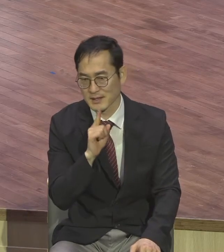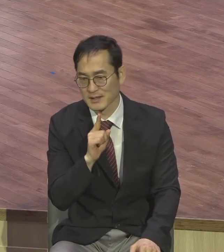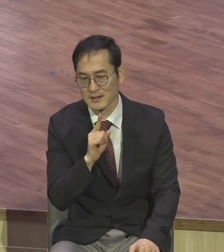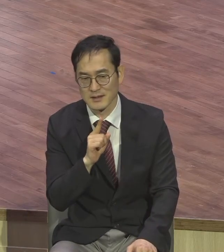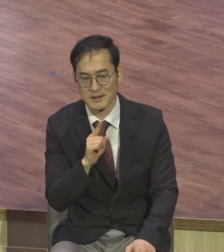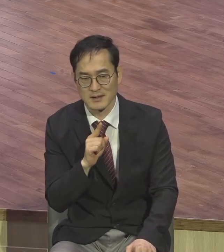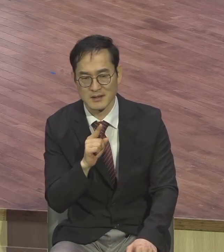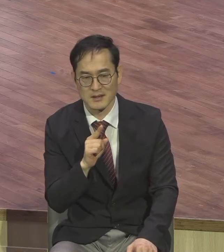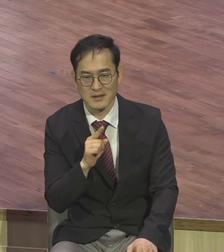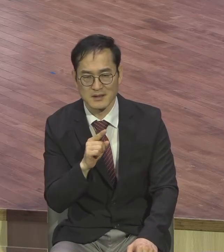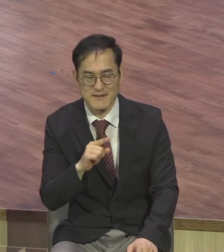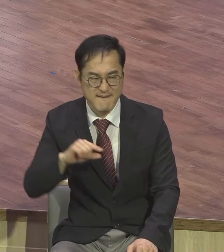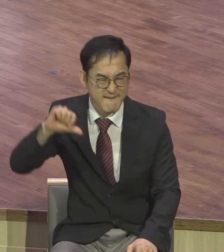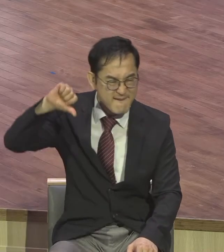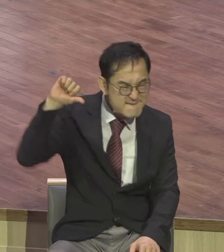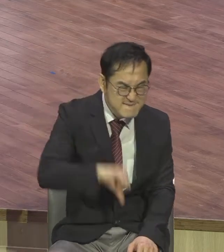저주를 퍼붓고 있어요 예수님